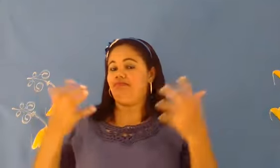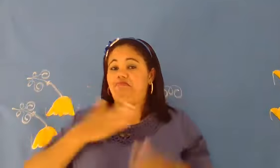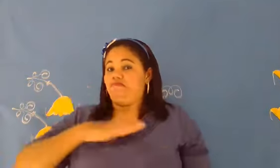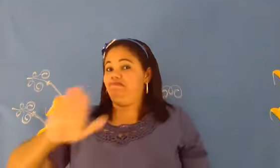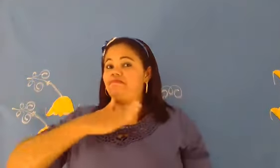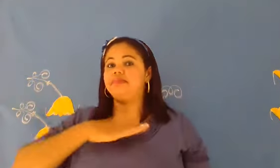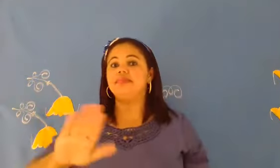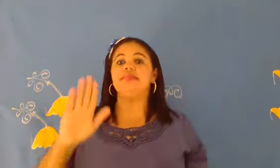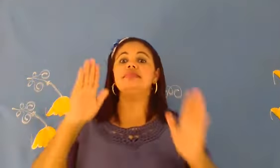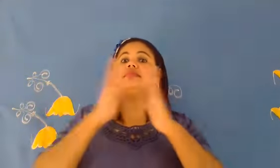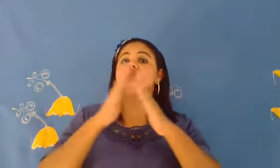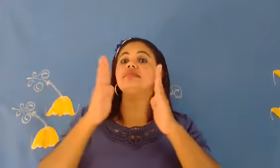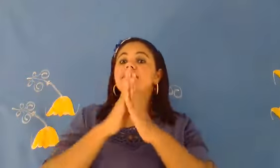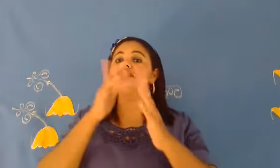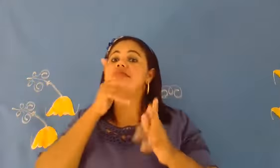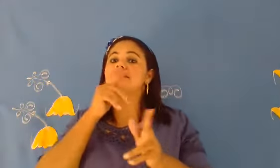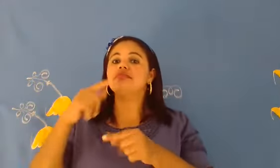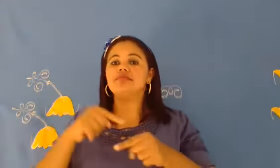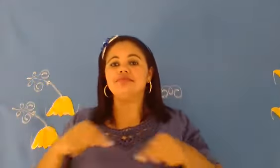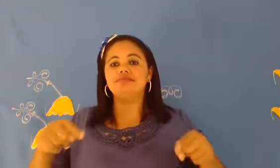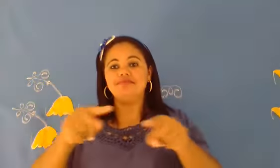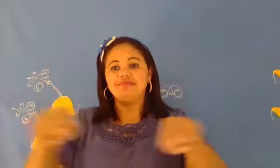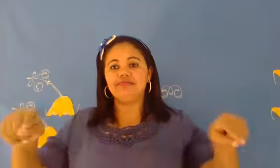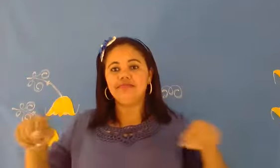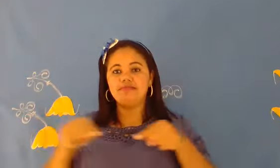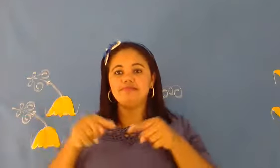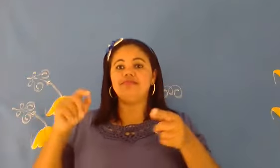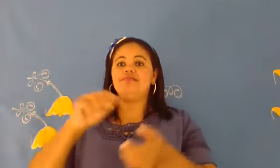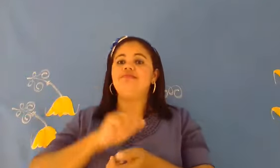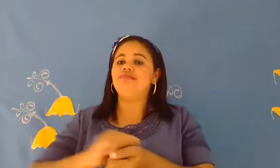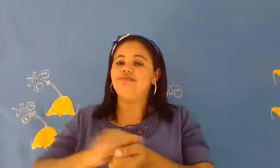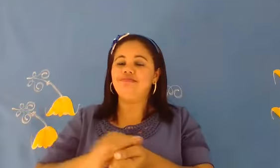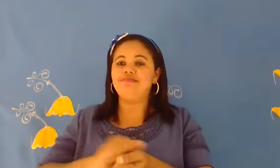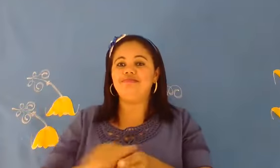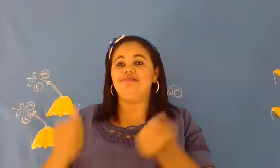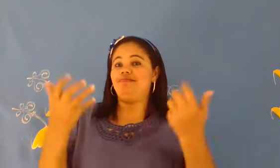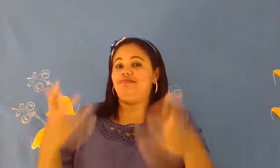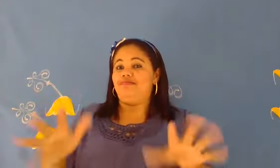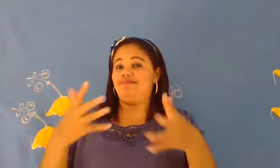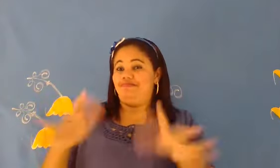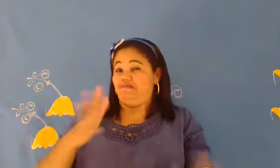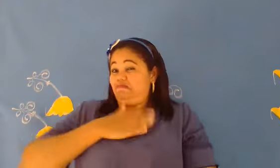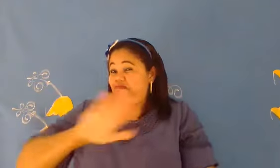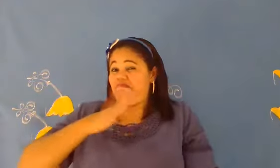Ele mora lá na lagoa. Não lava o pé porque não quer. Mas que chulé.